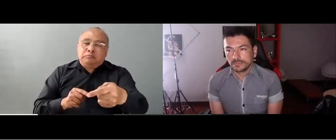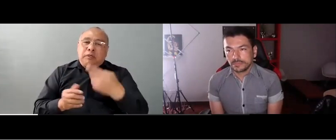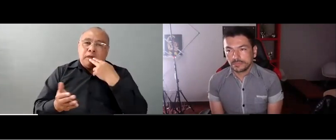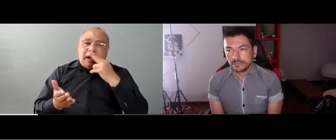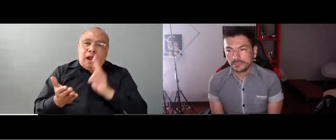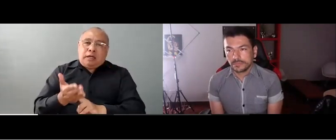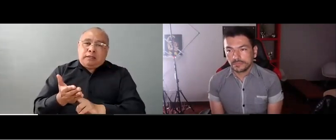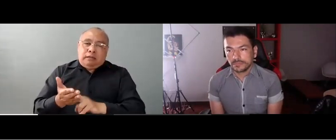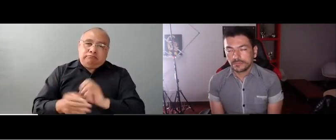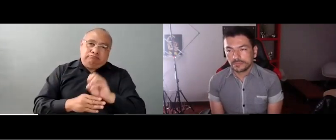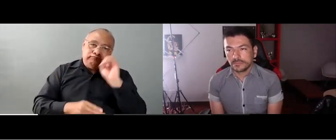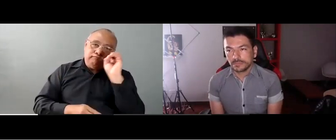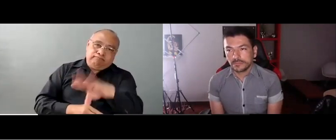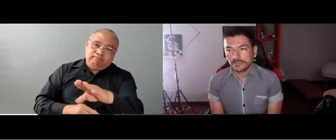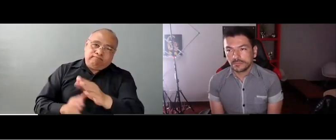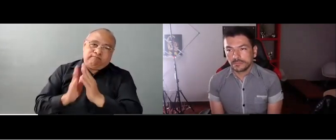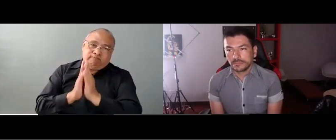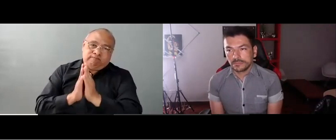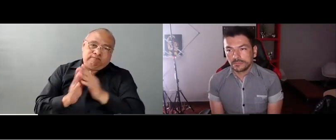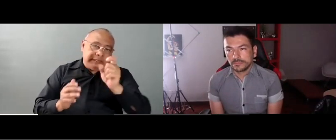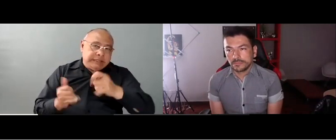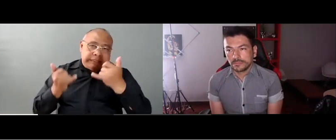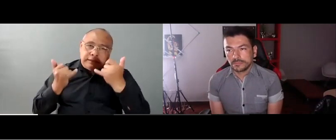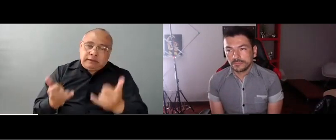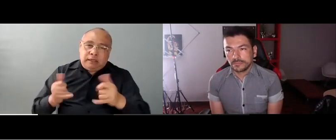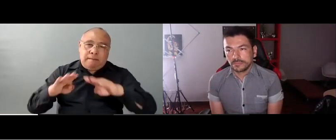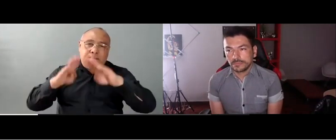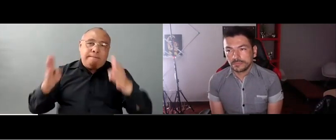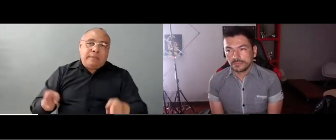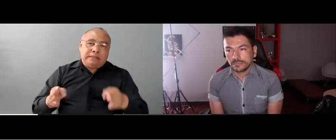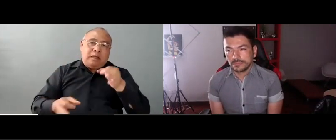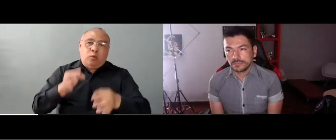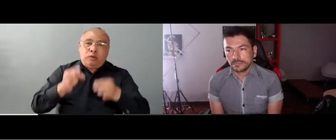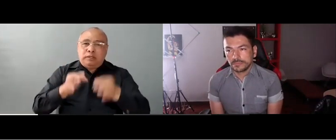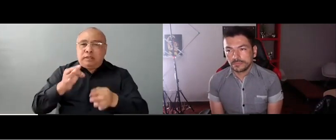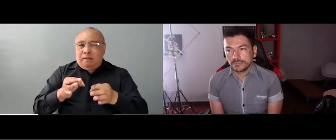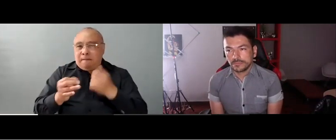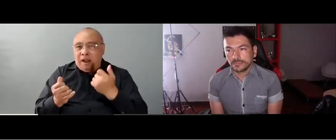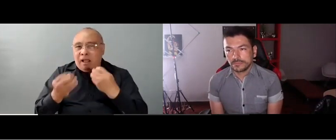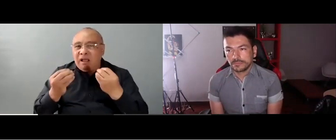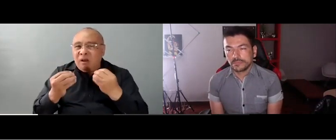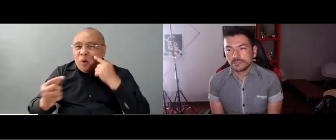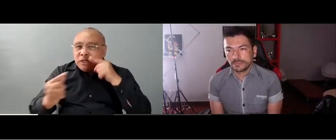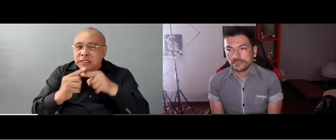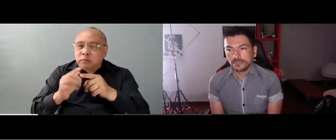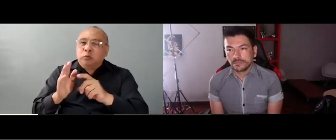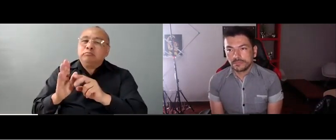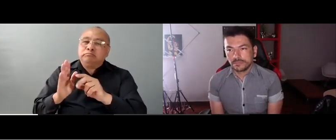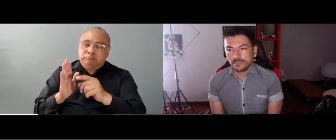que no, que no se sabía, que era complicado. Habían salido con varias excusas, pero, pues, gracias a esa presión han abierto la